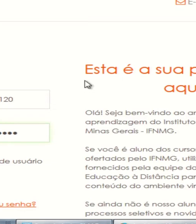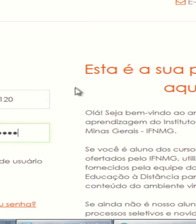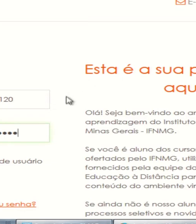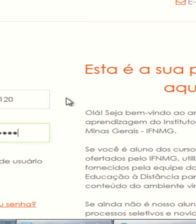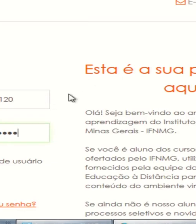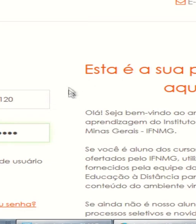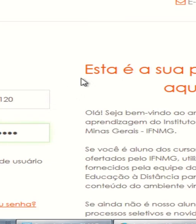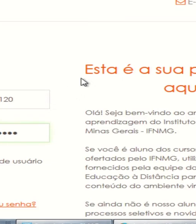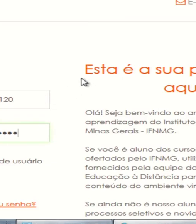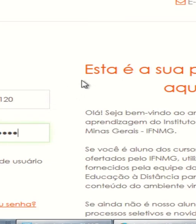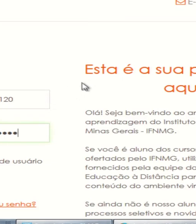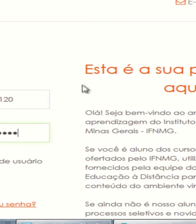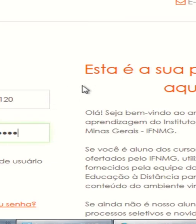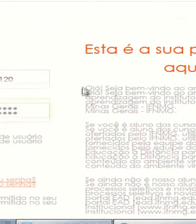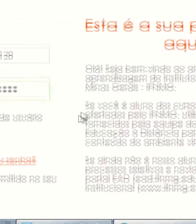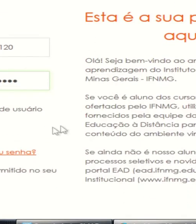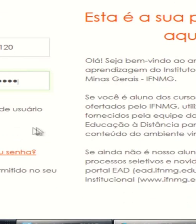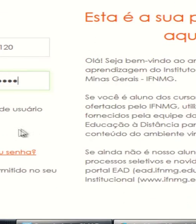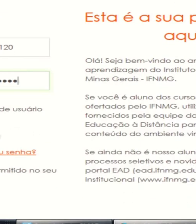Após ter digitado o CPF, clique em acessar.